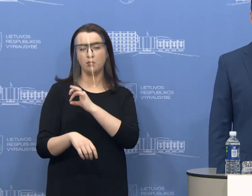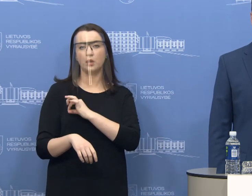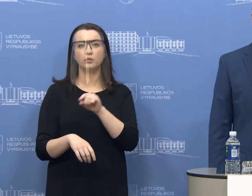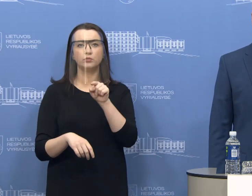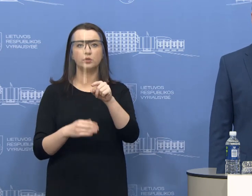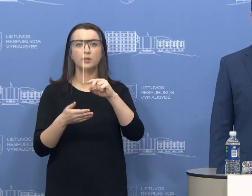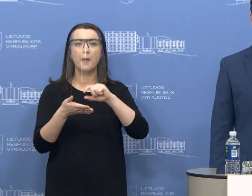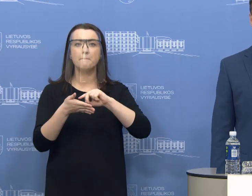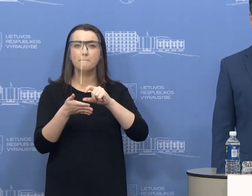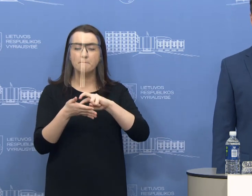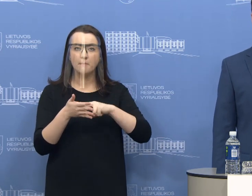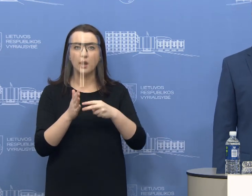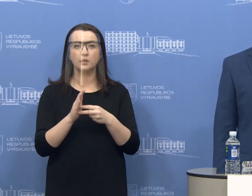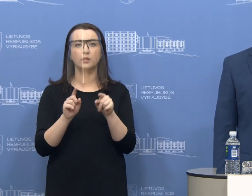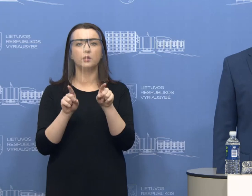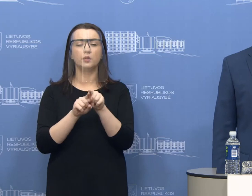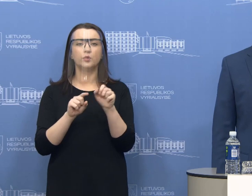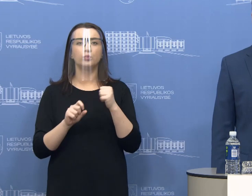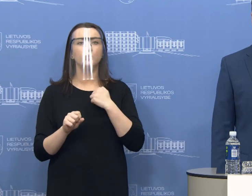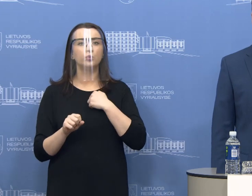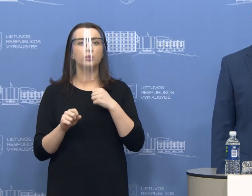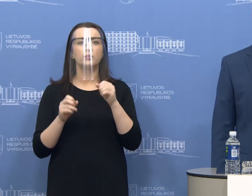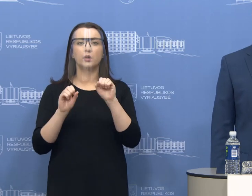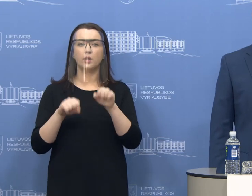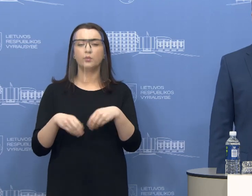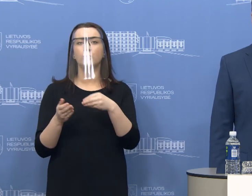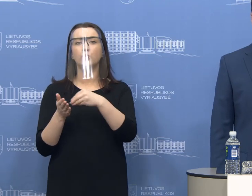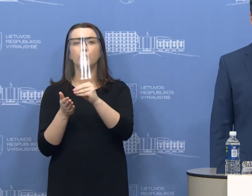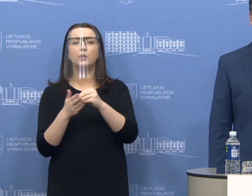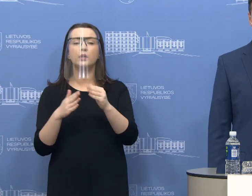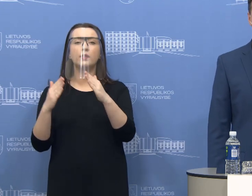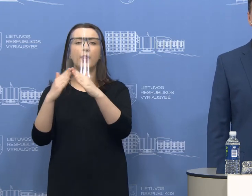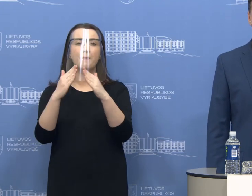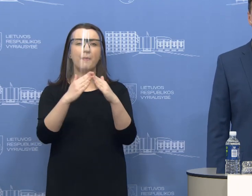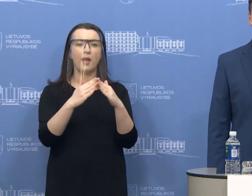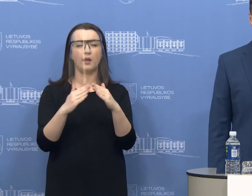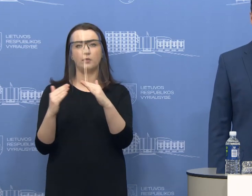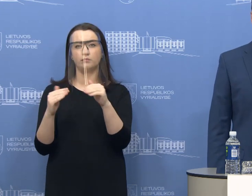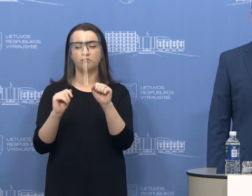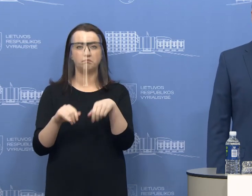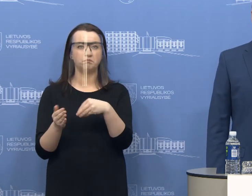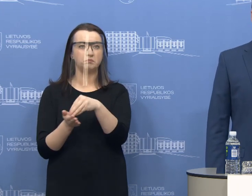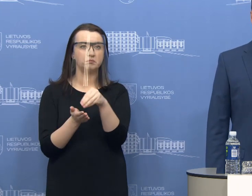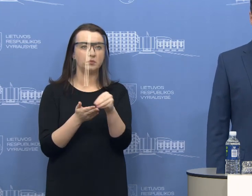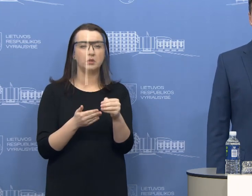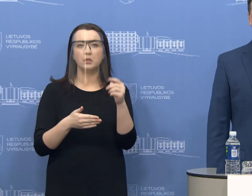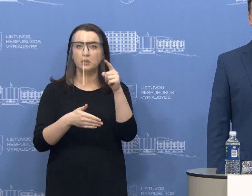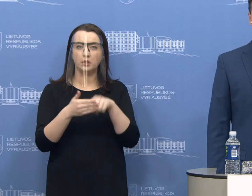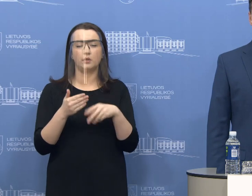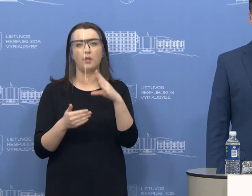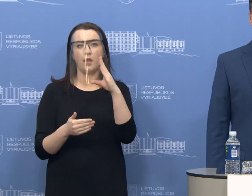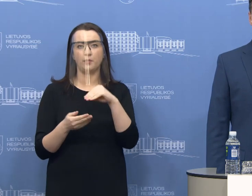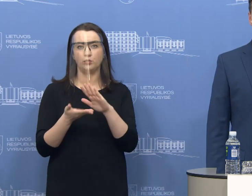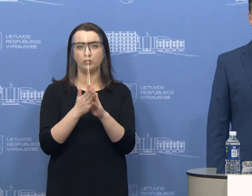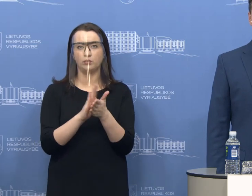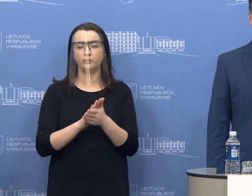galimybę dar papildomą nusipirkti kontenerinių namelio. Tai mes tikime, kad tikrai susitvarkysime.